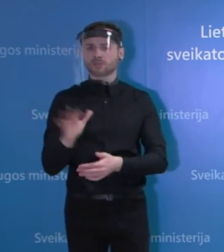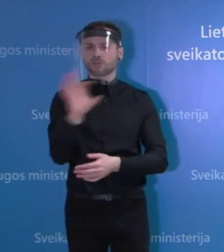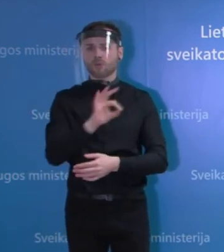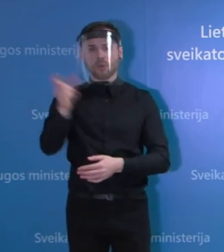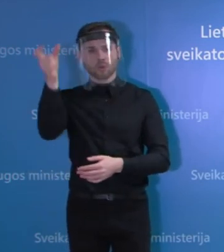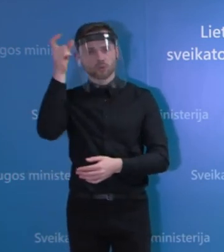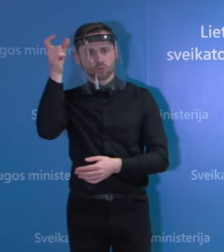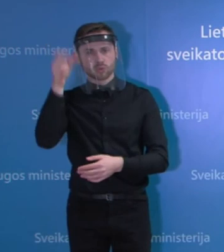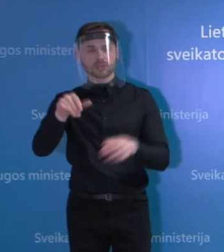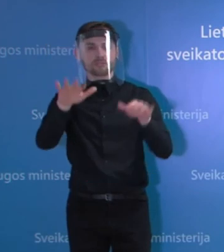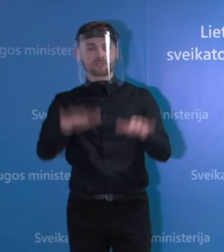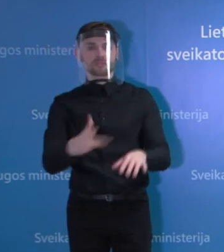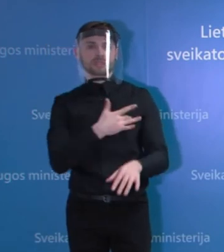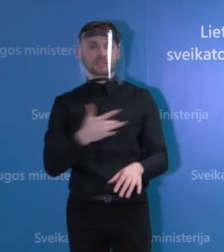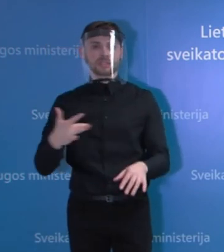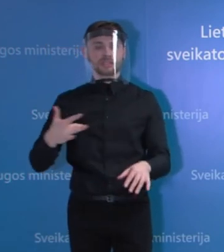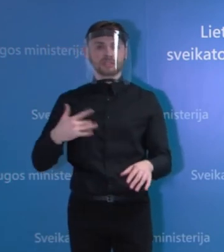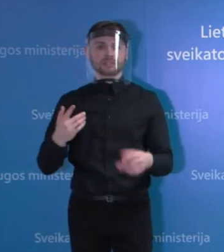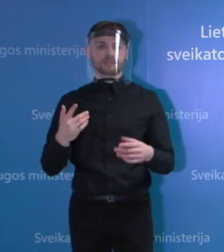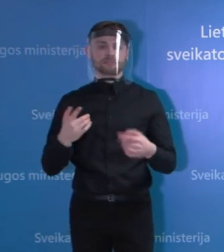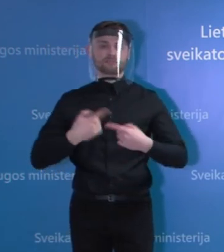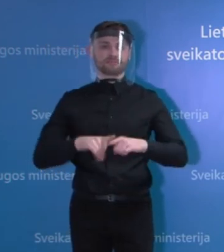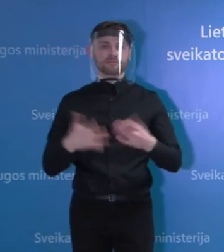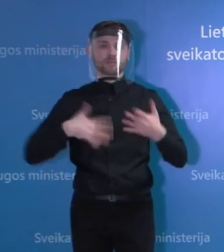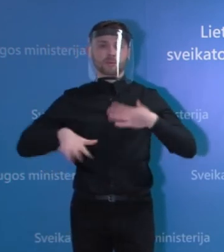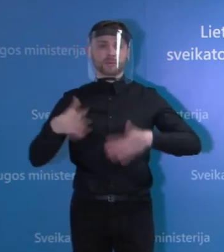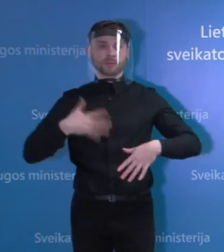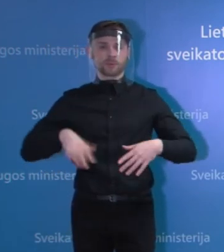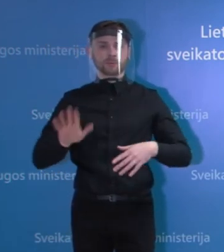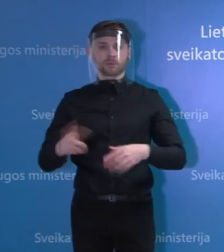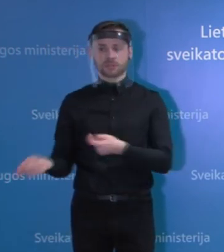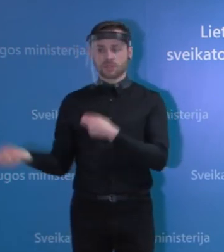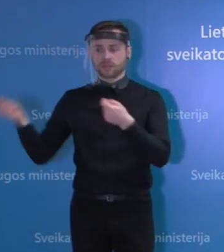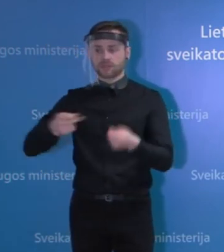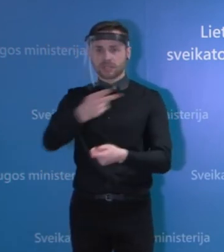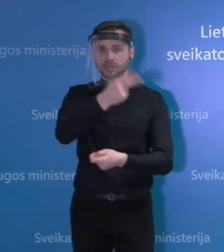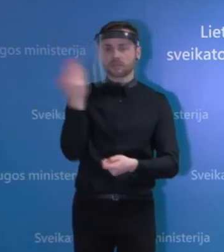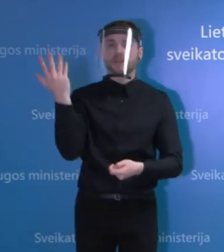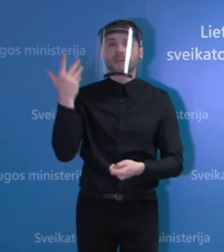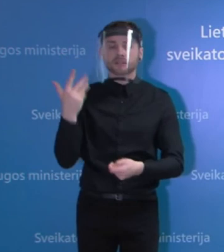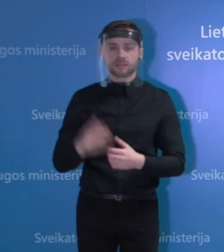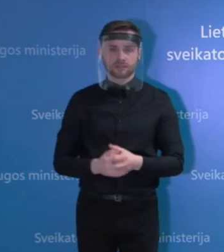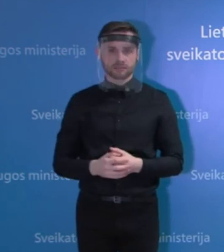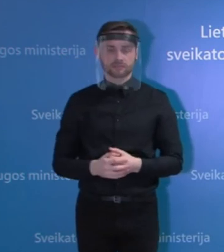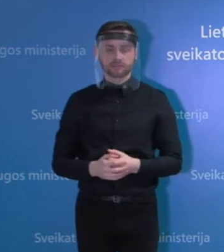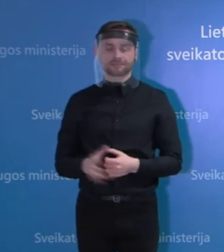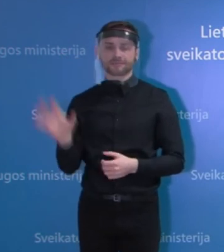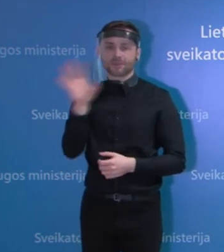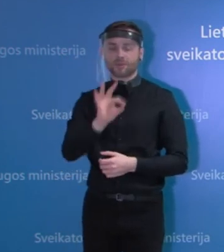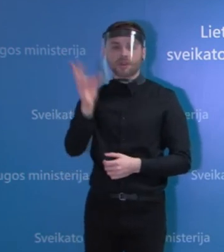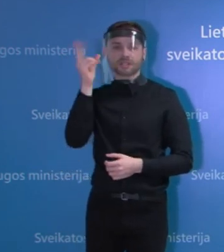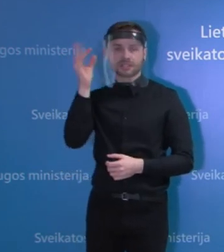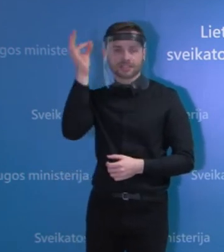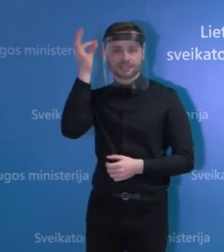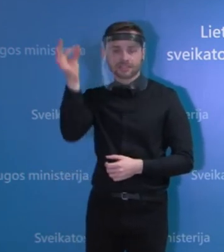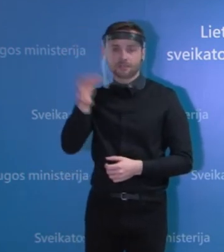Turkijoje įstrigusios dirbtinės plaučių ventilacijos aparatus un tos, kada jį gali pasiekti Lietuvą? Dėl tikslių terminų